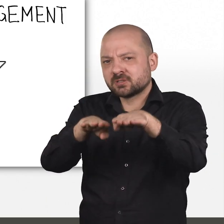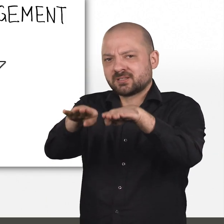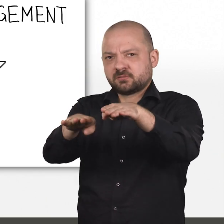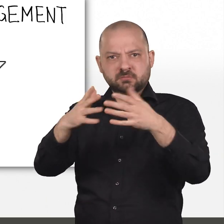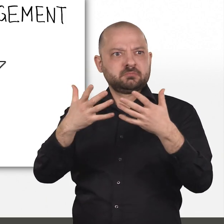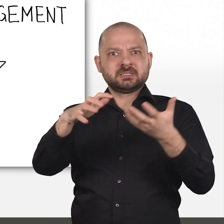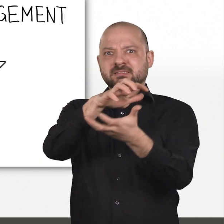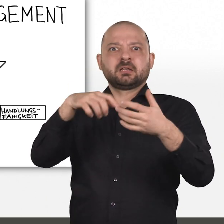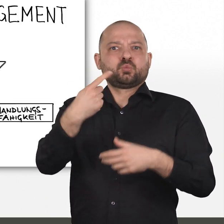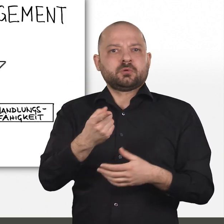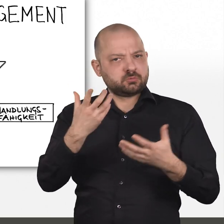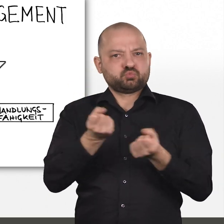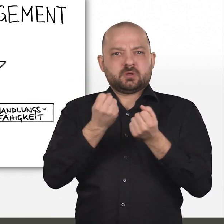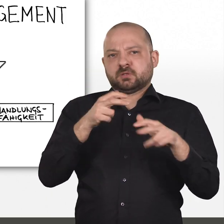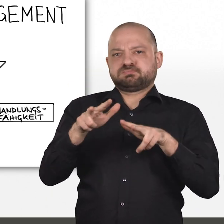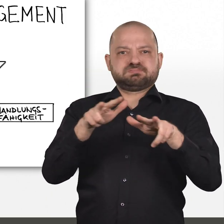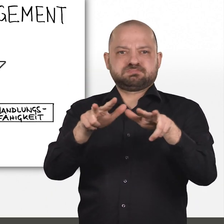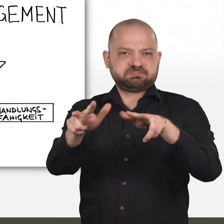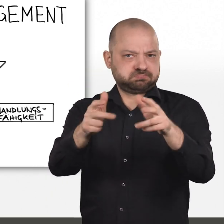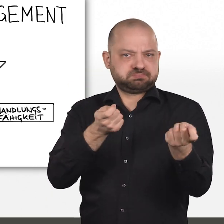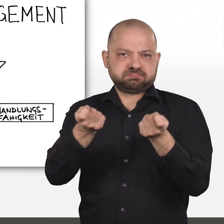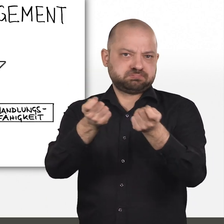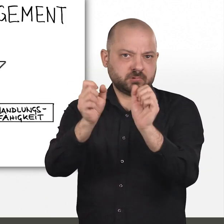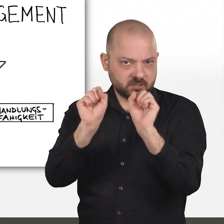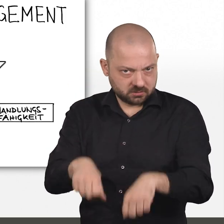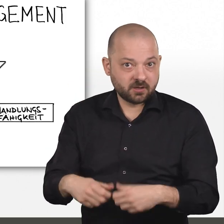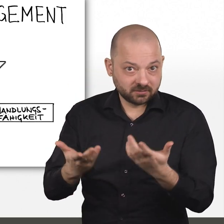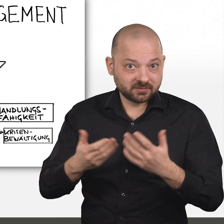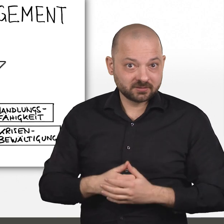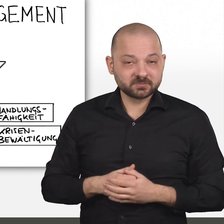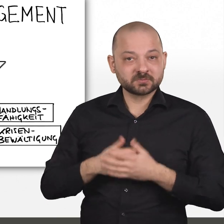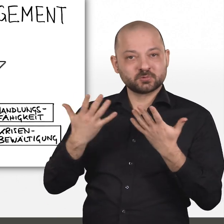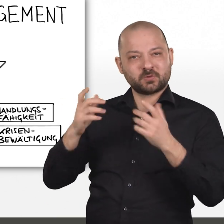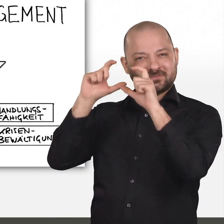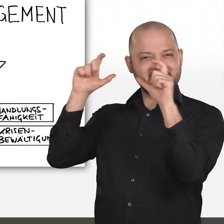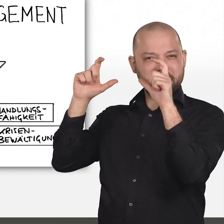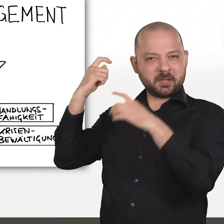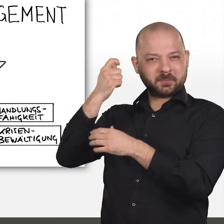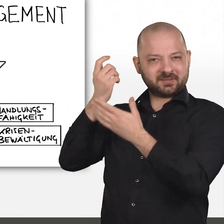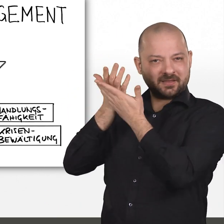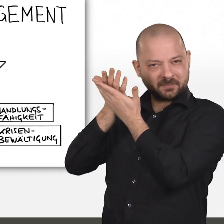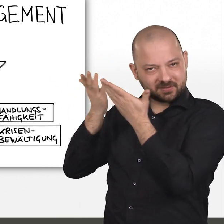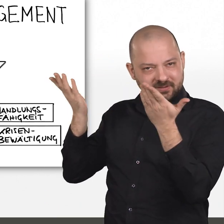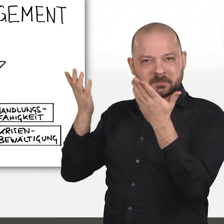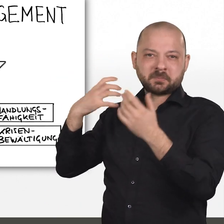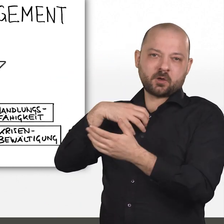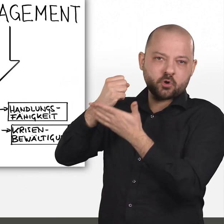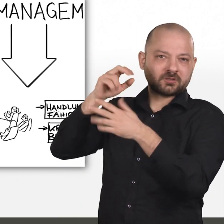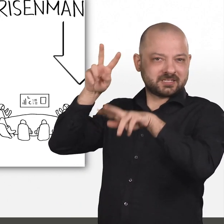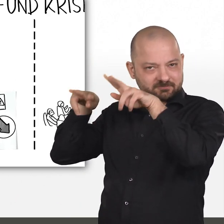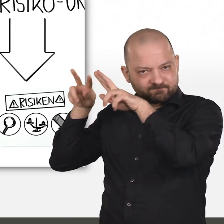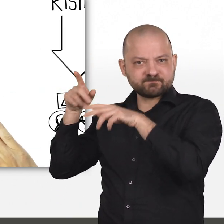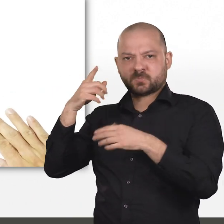konkreten Schritten, um in der Krise handlungsfähig zu bleiben und somit Krisensituationen besser zu bewältigen. Die